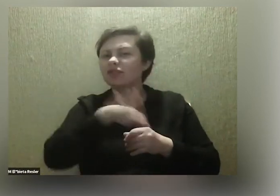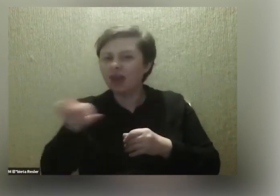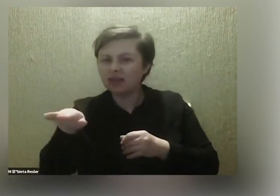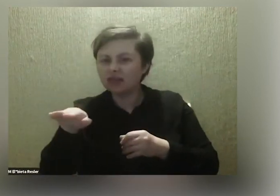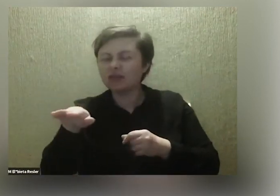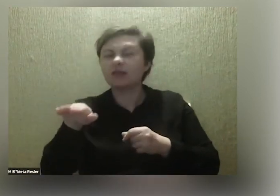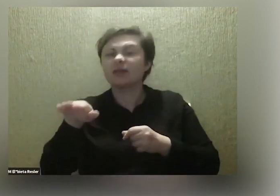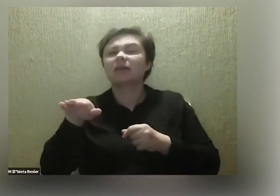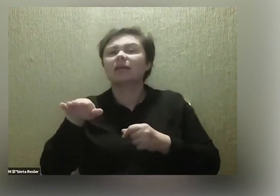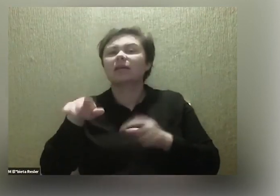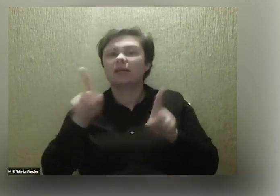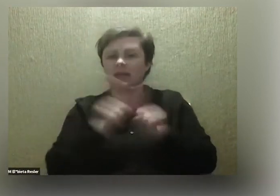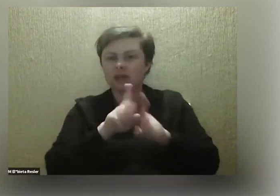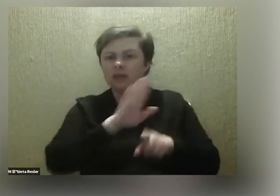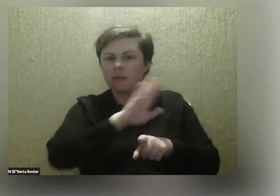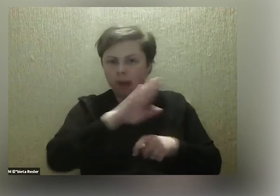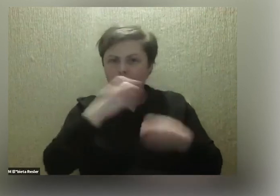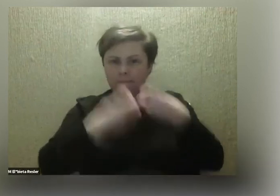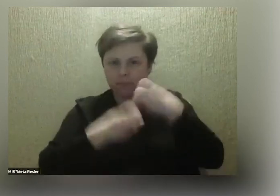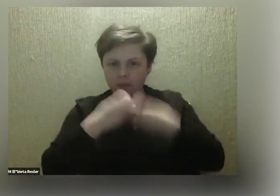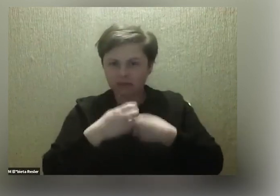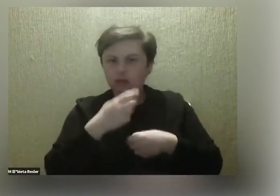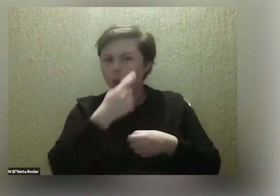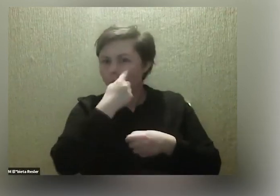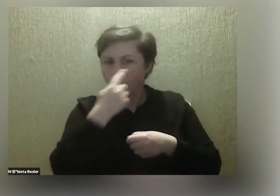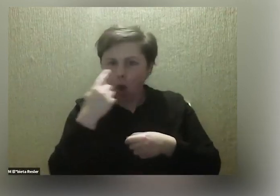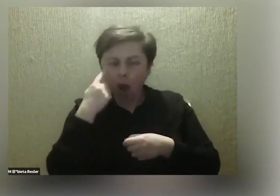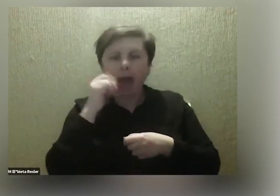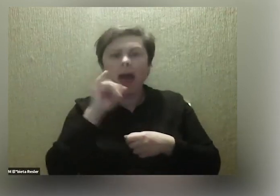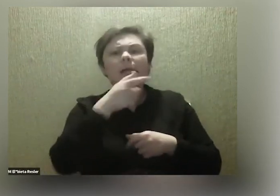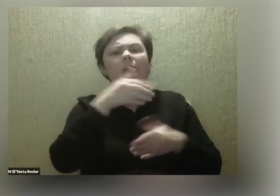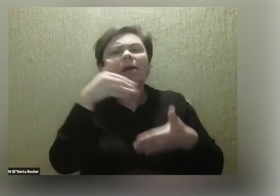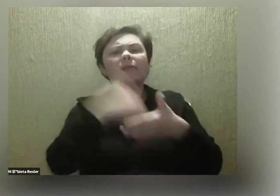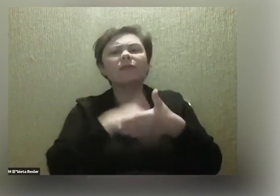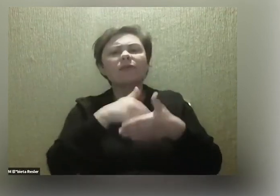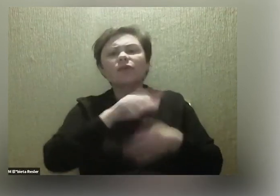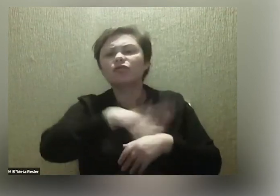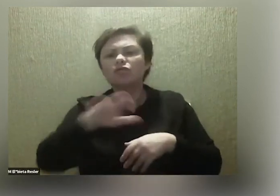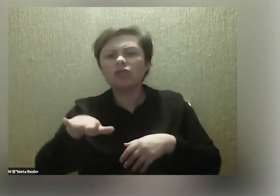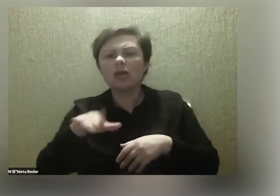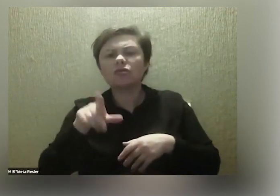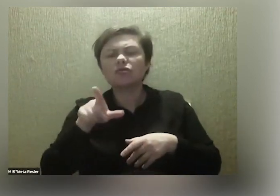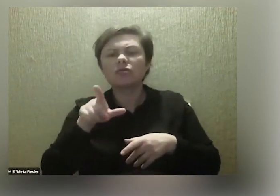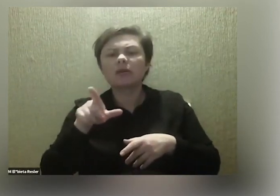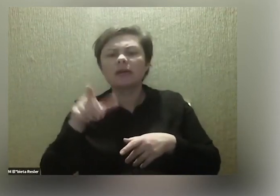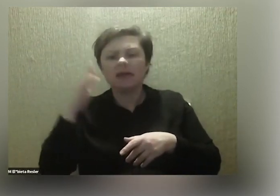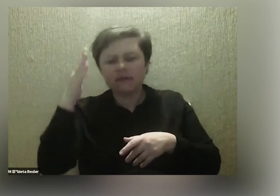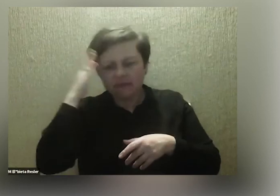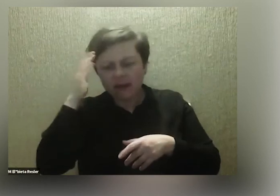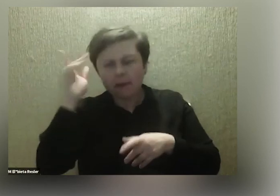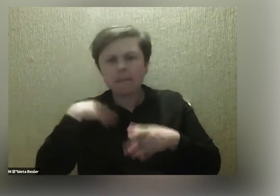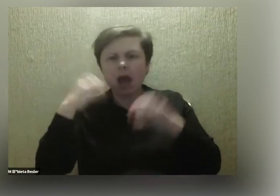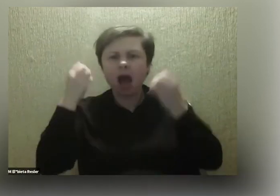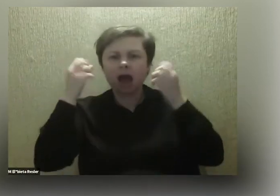mają problemy ze wzrokiem. Jestem ciekawa jak wychowujecie je z taką świadomością właśnie, że dominuje jakaś taka kultura